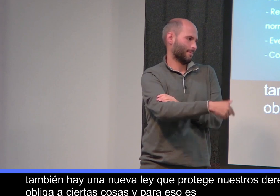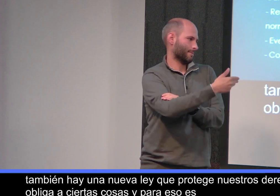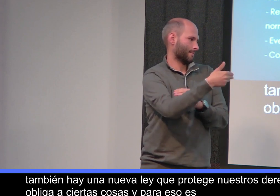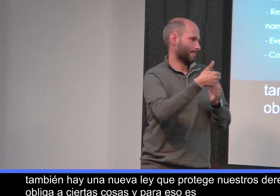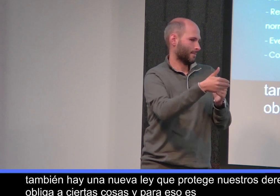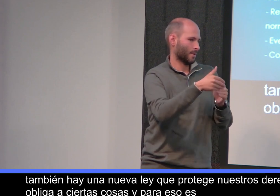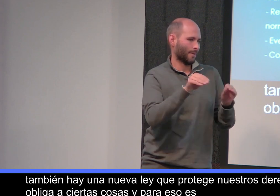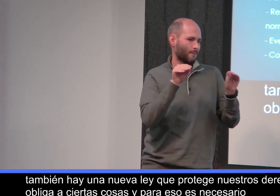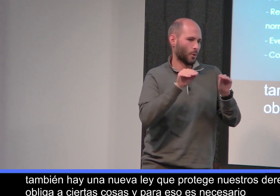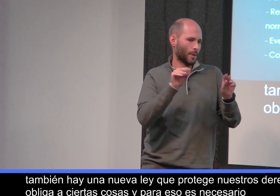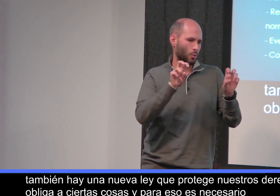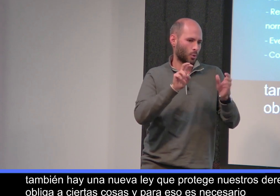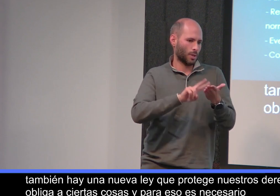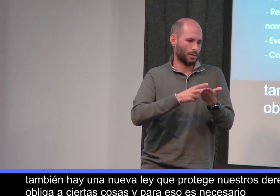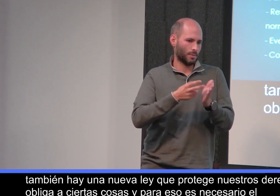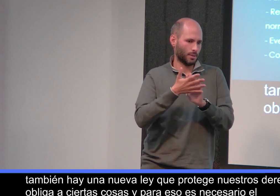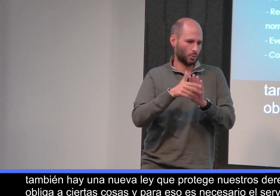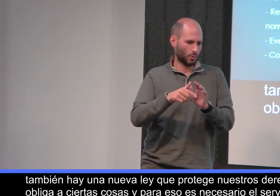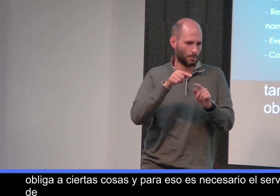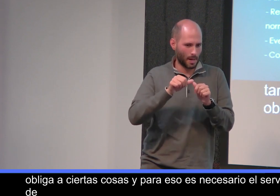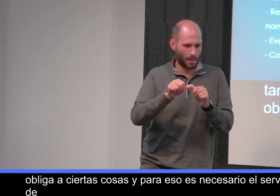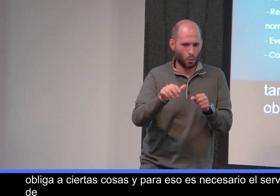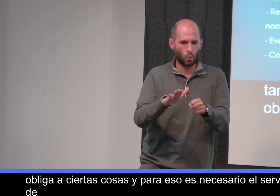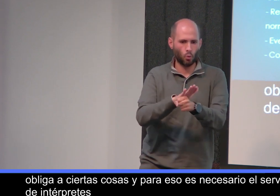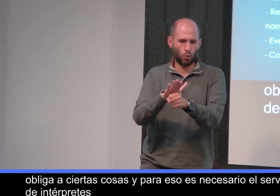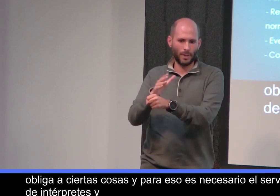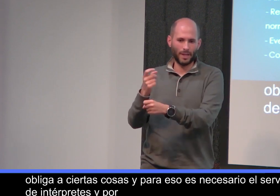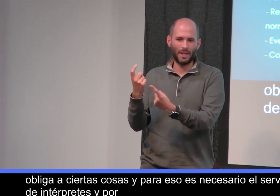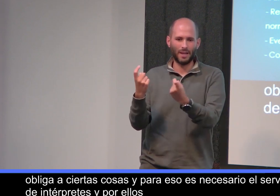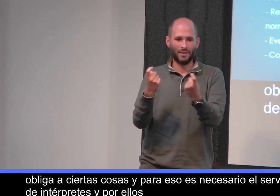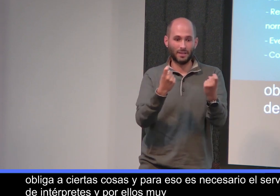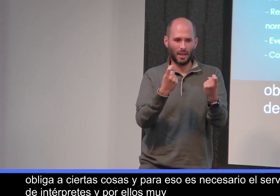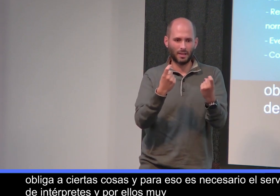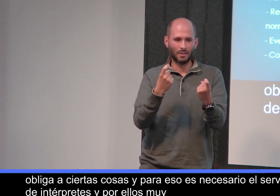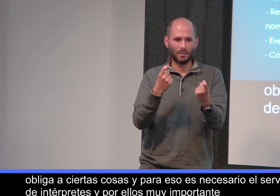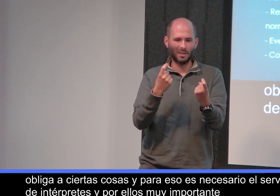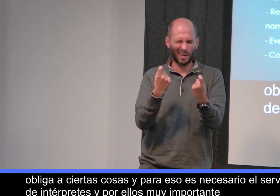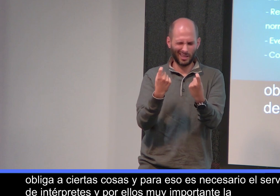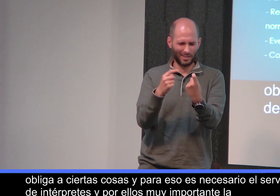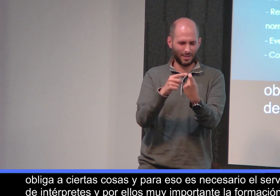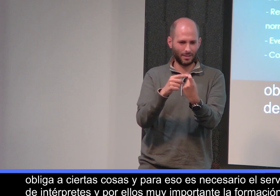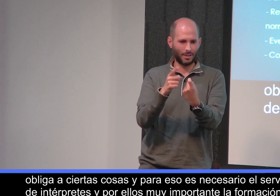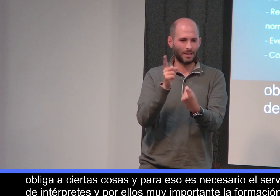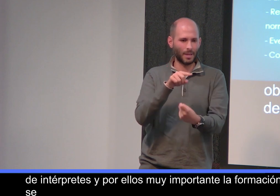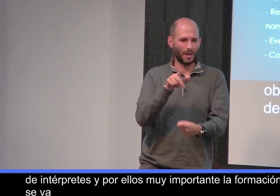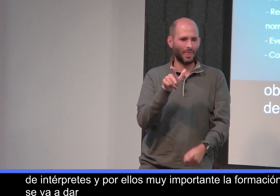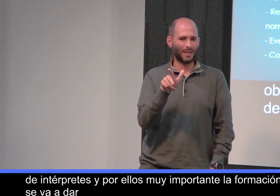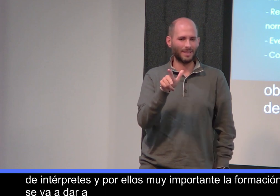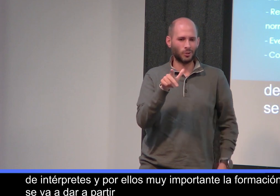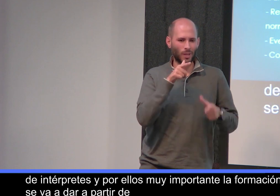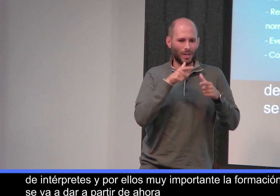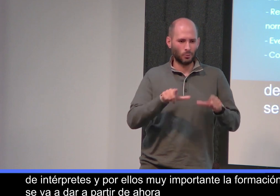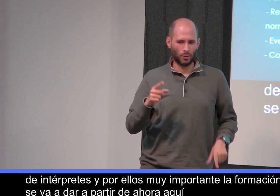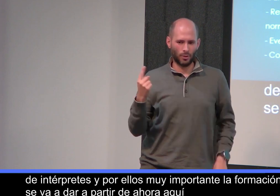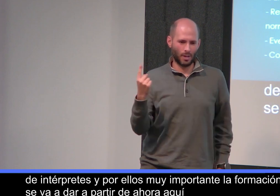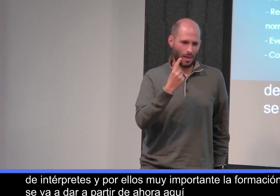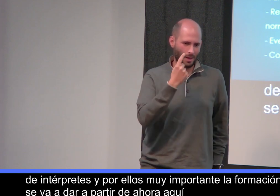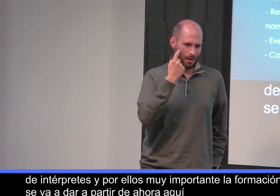el servicio de intérpretes y por ello es muy importante la formación que se va a dar a partir de ahora aquí. Y es un derecho